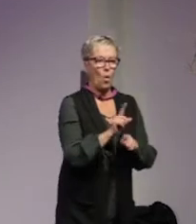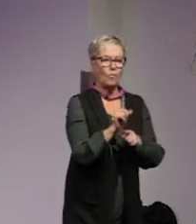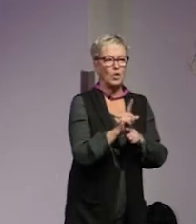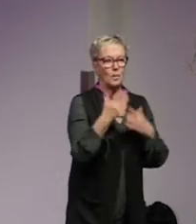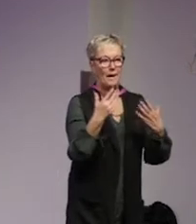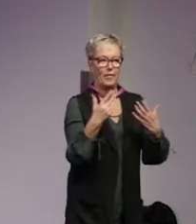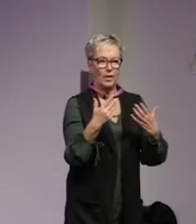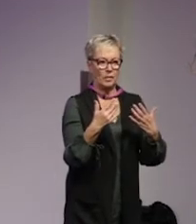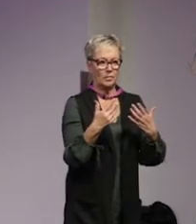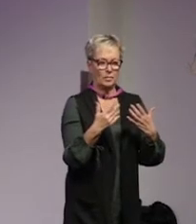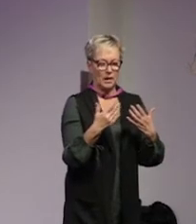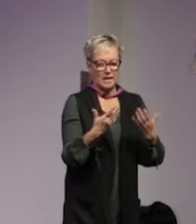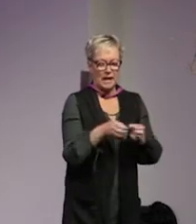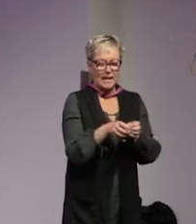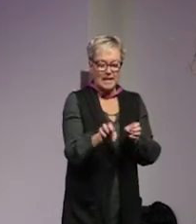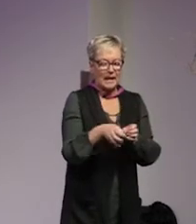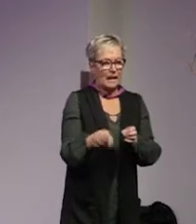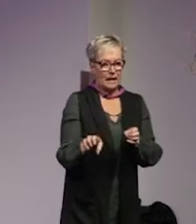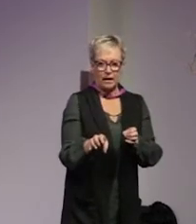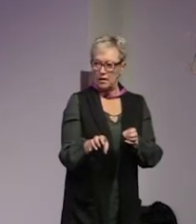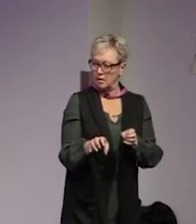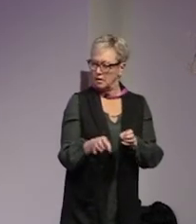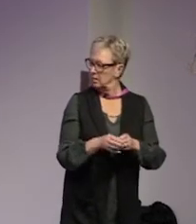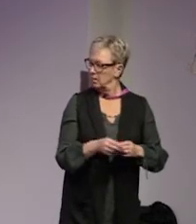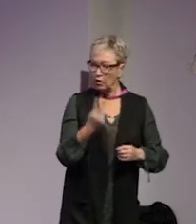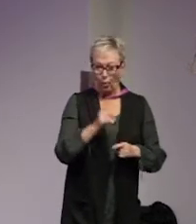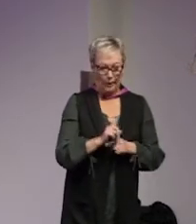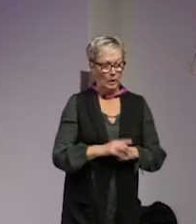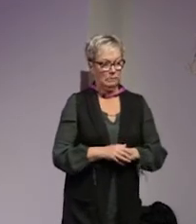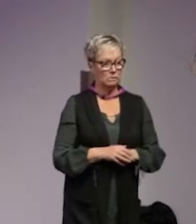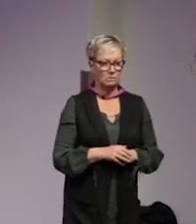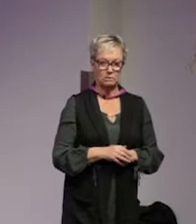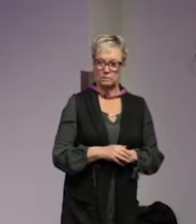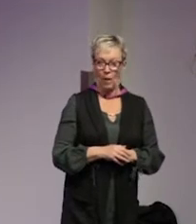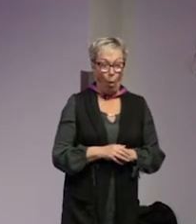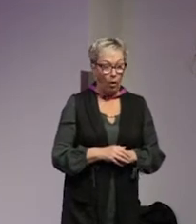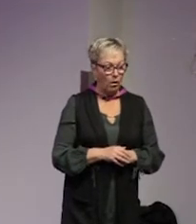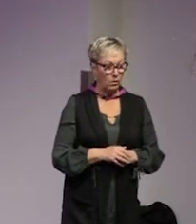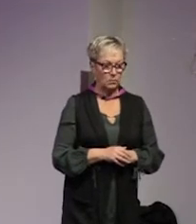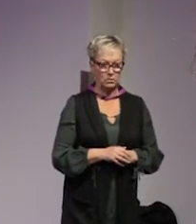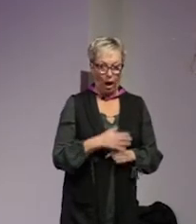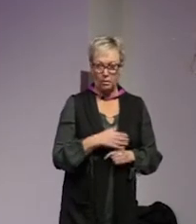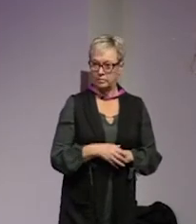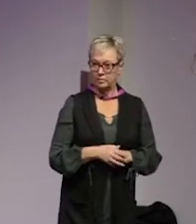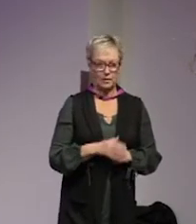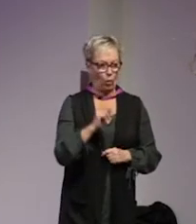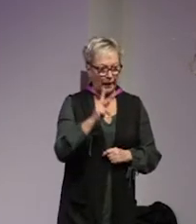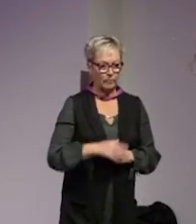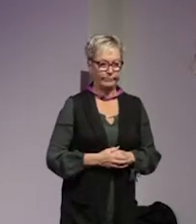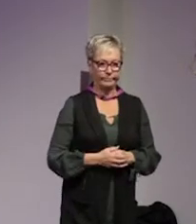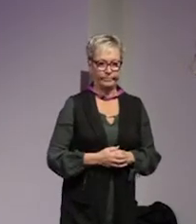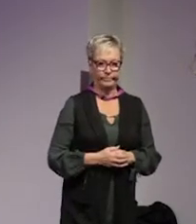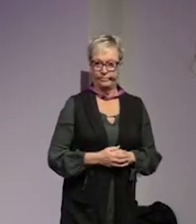i ganska segregerade oj två minuter o eller en okej